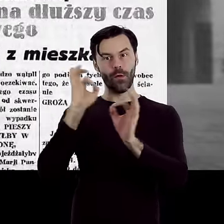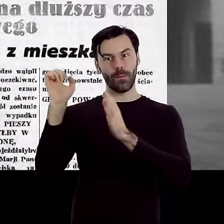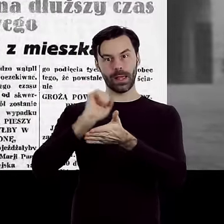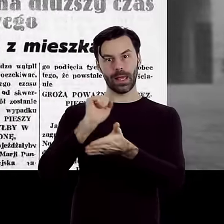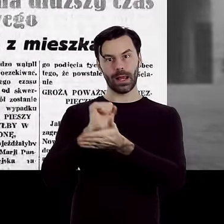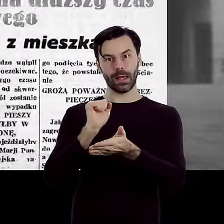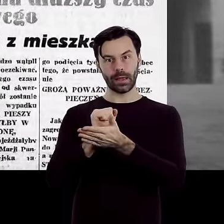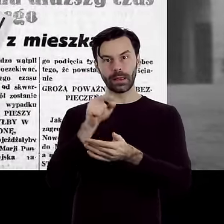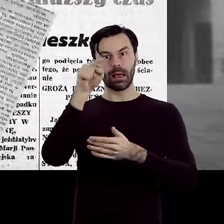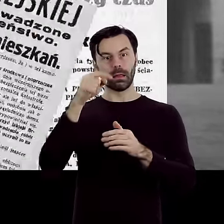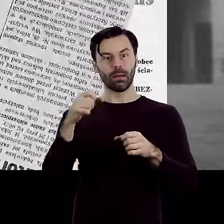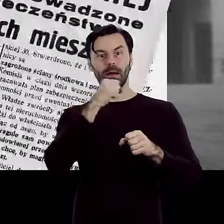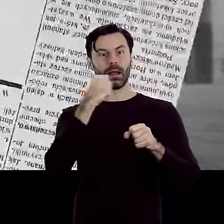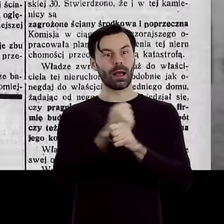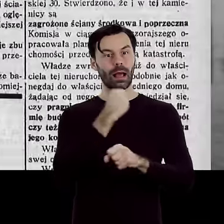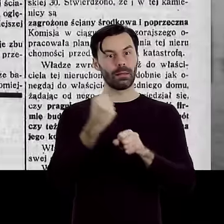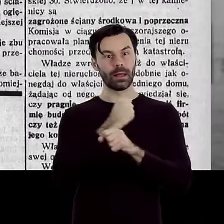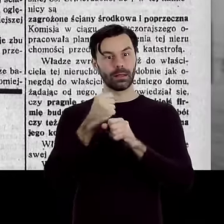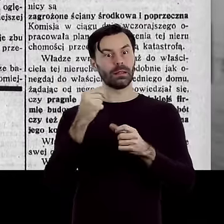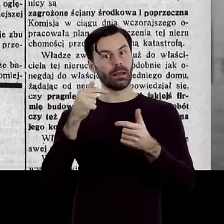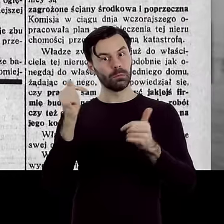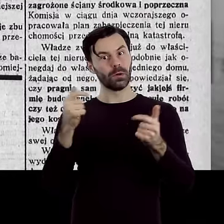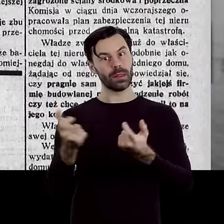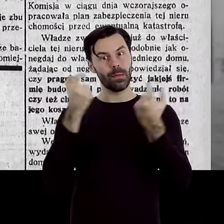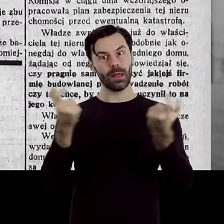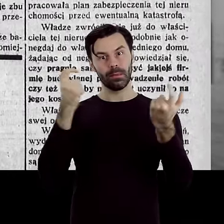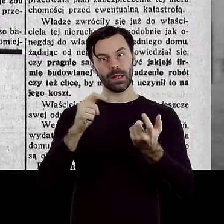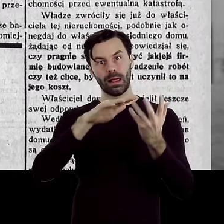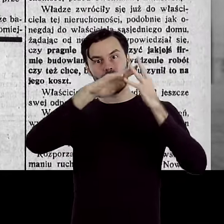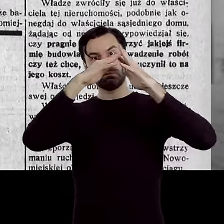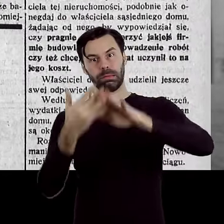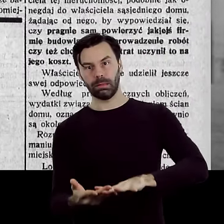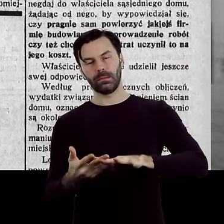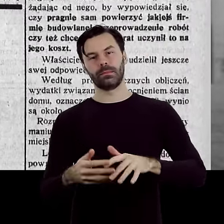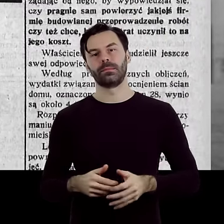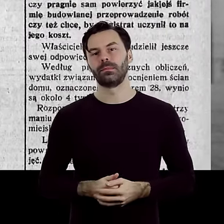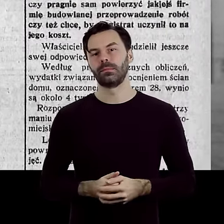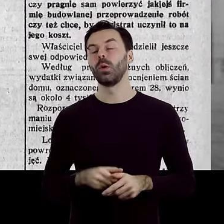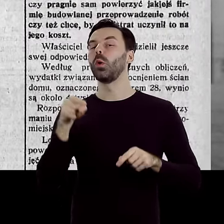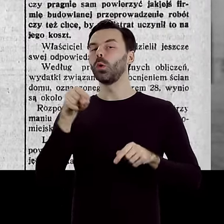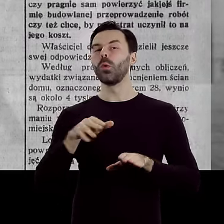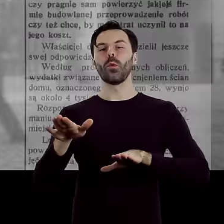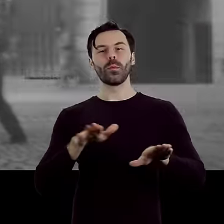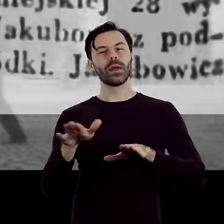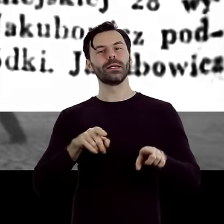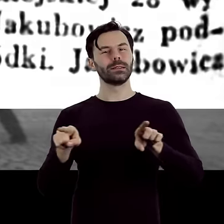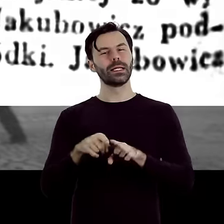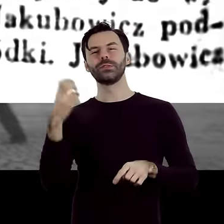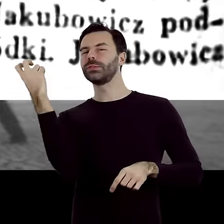wzniesiono tak niedbale, że groził zawaleniem. Z miejscem tym wiąże się też kilka opisanych przez